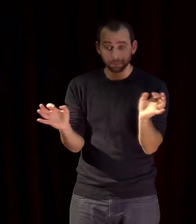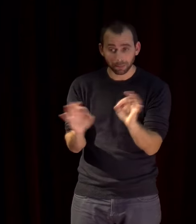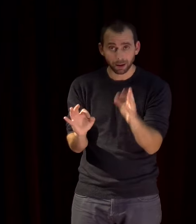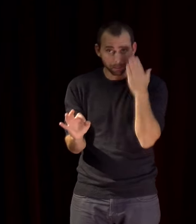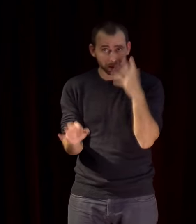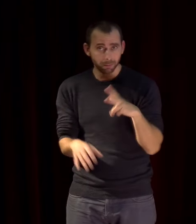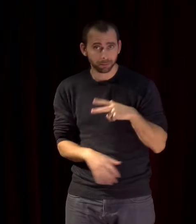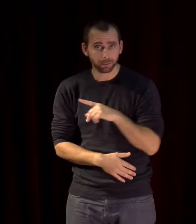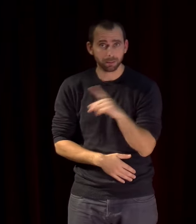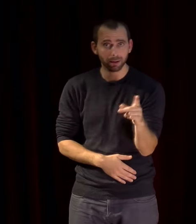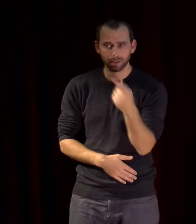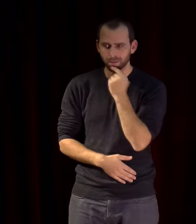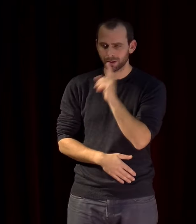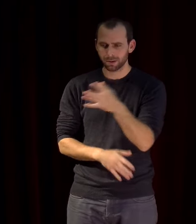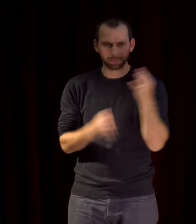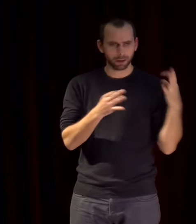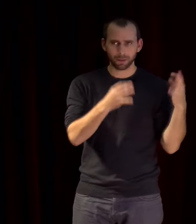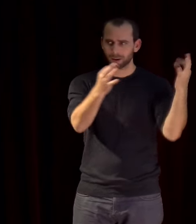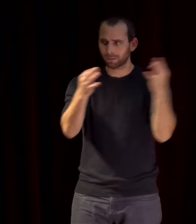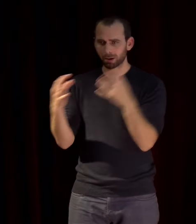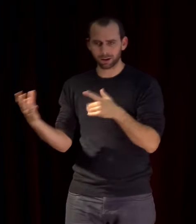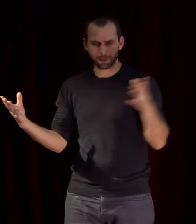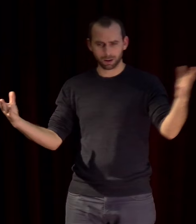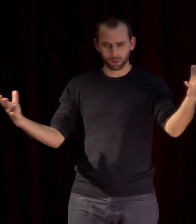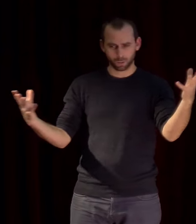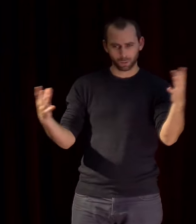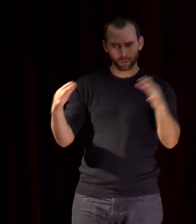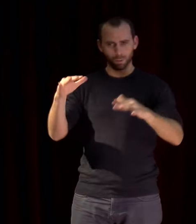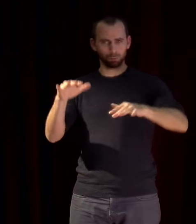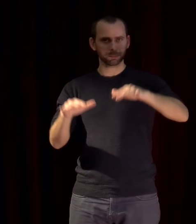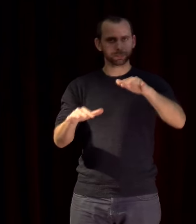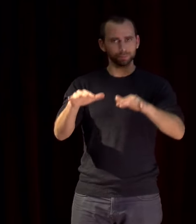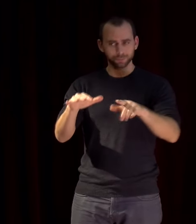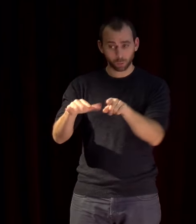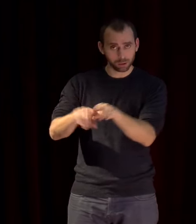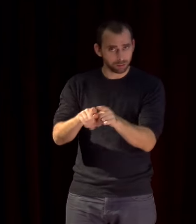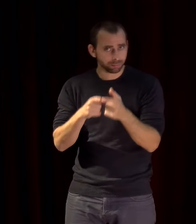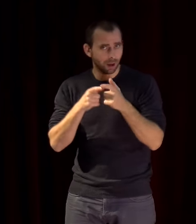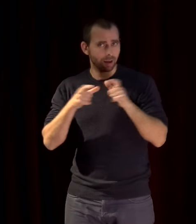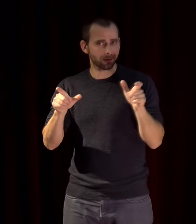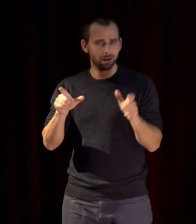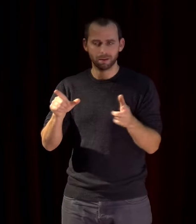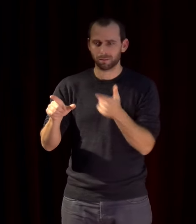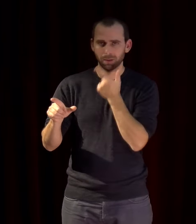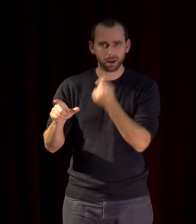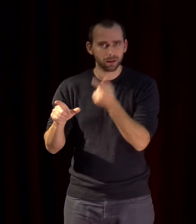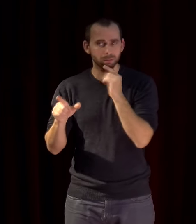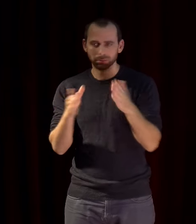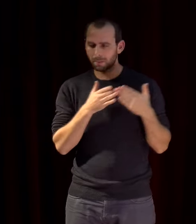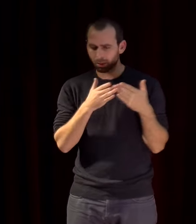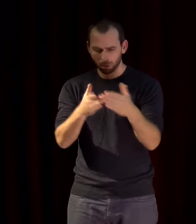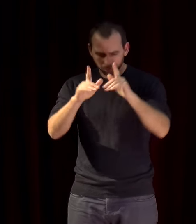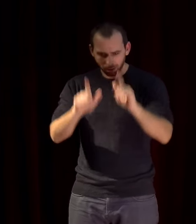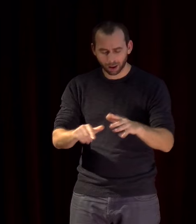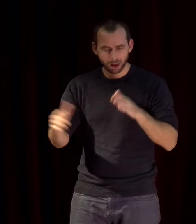de toutes les contrées riveraines et on facilite ainsi l'accès qui porte les embarcations et distribue les